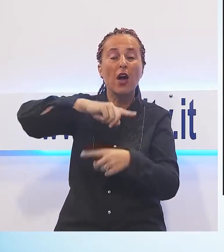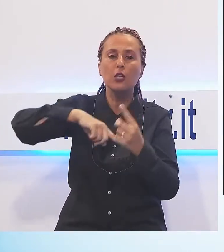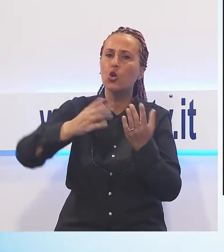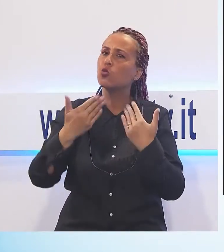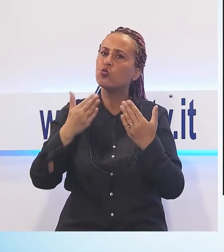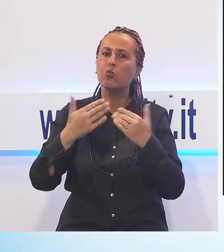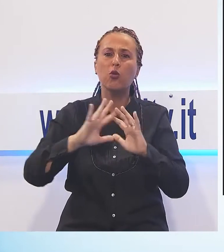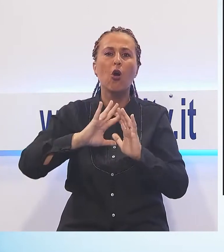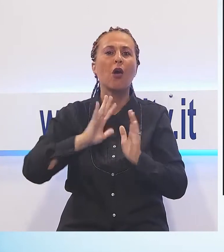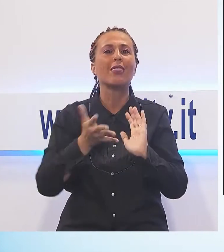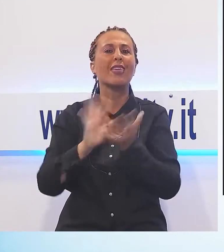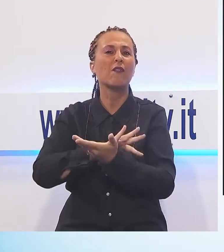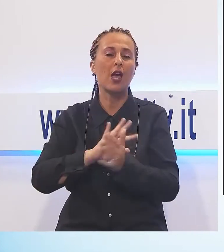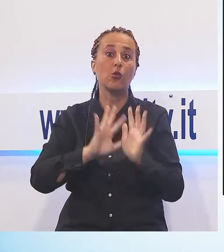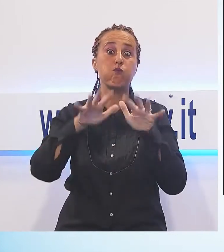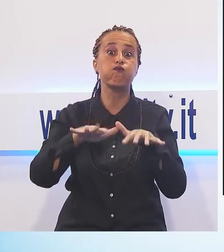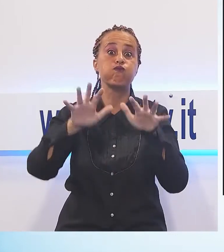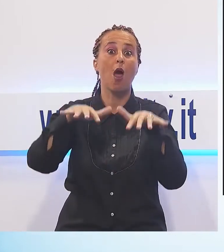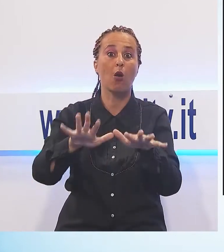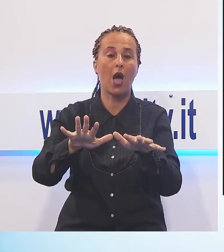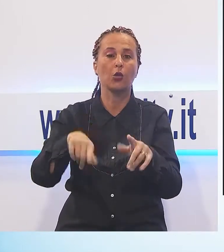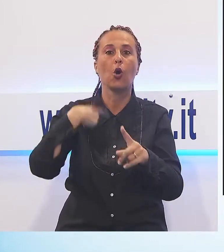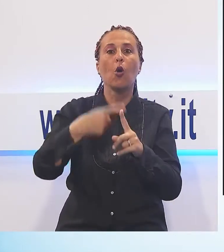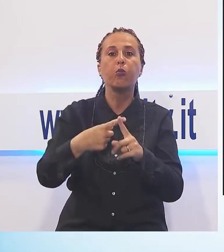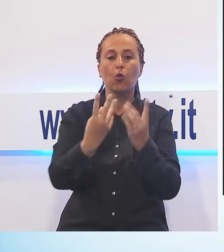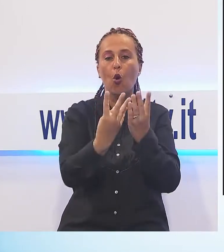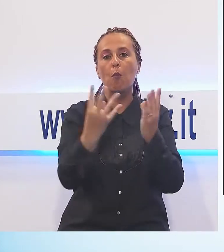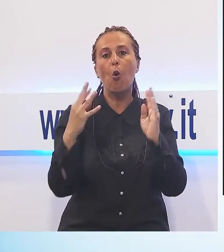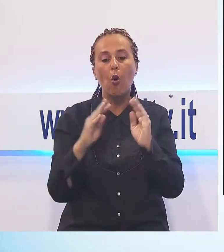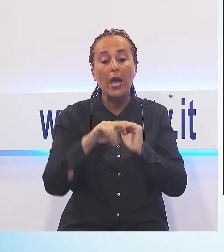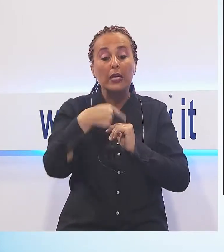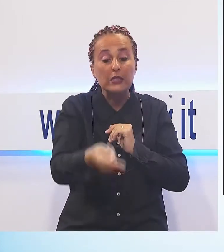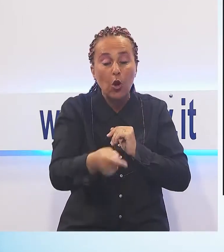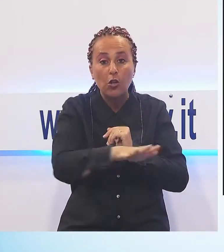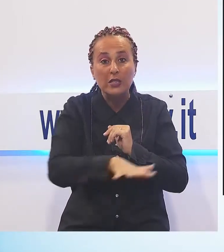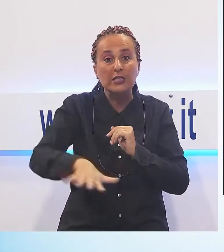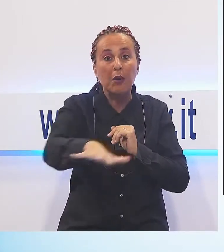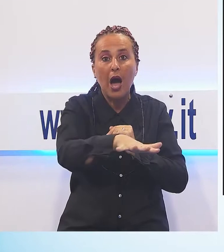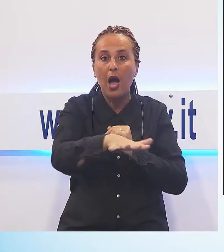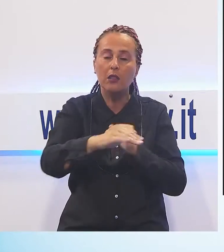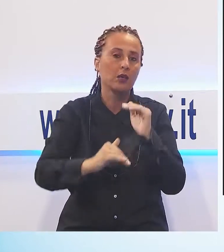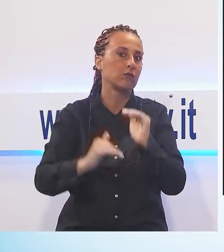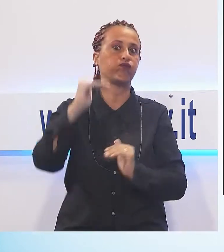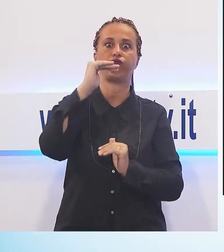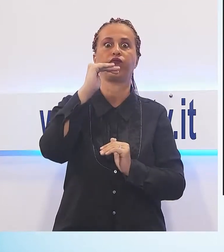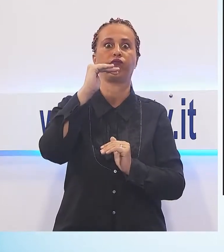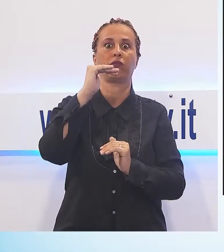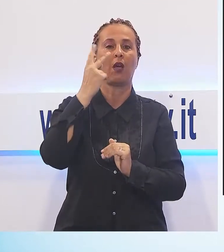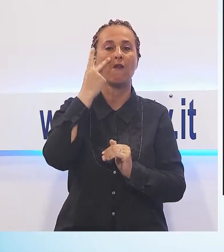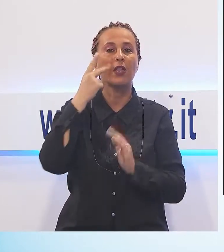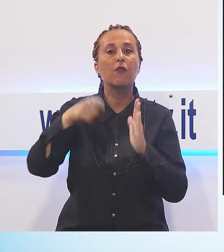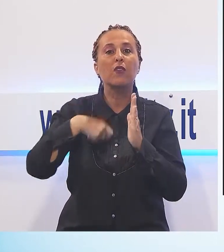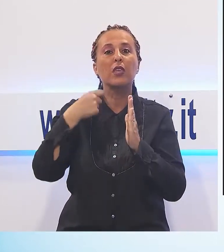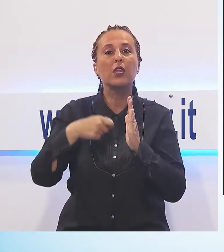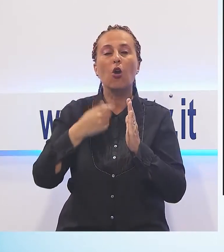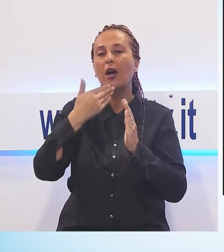allagati, incredibile poi lo spettacolo degli spalti delle mura che sono andati immediatamente sott'acqua. Questo è un video tra l'altro che ci ha fornito